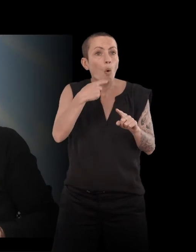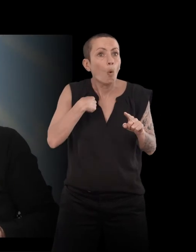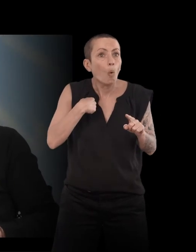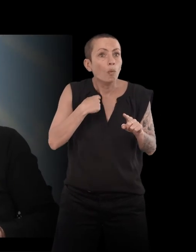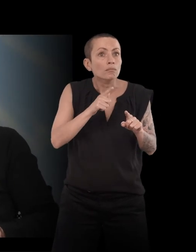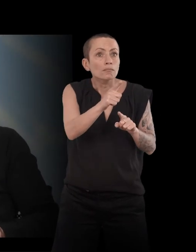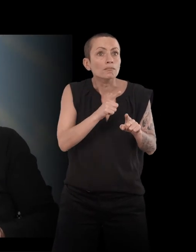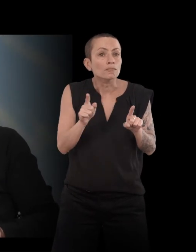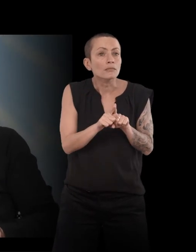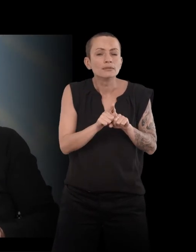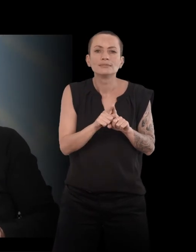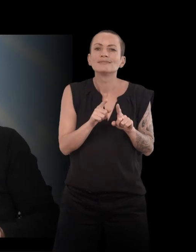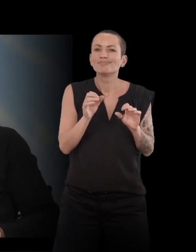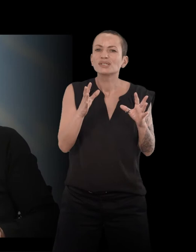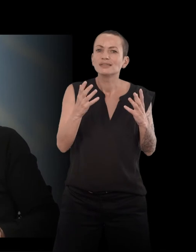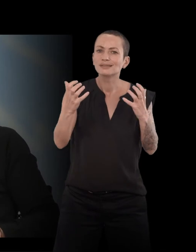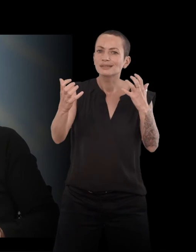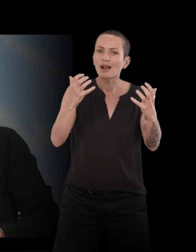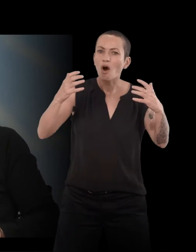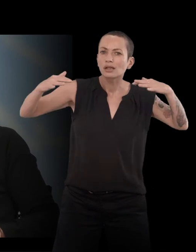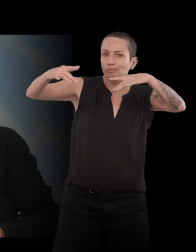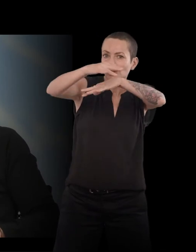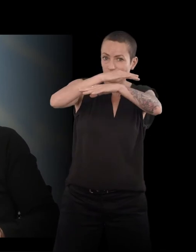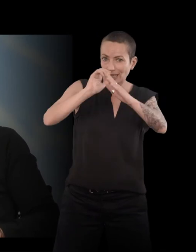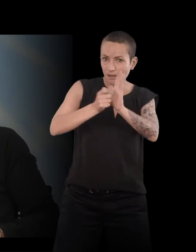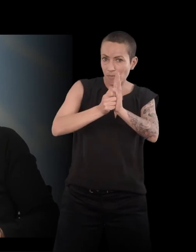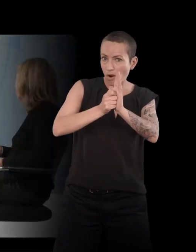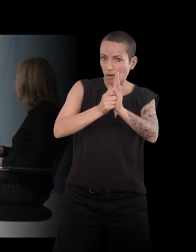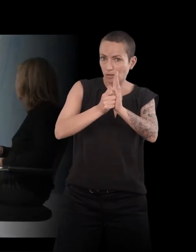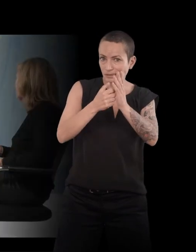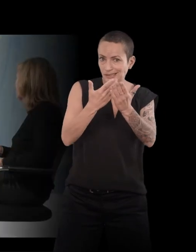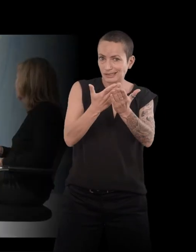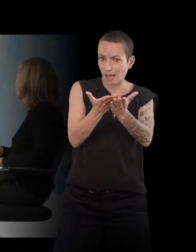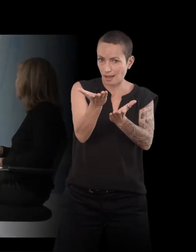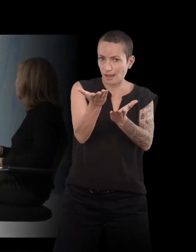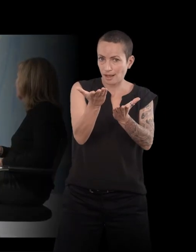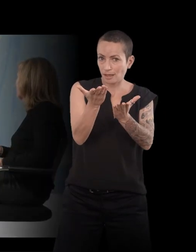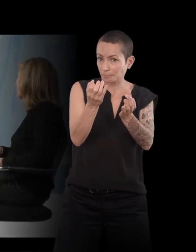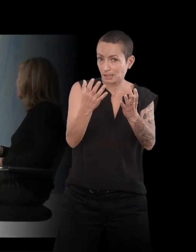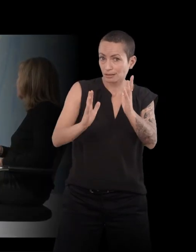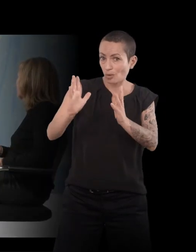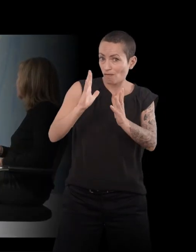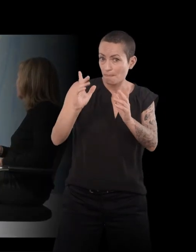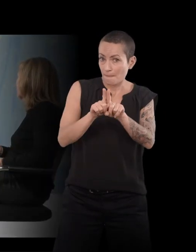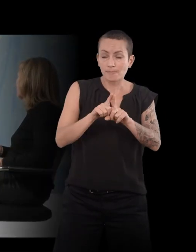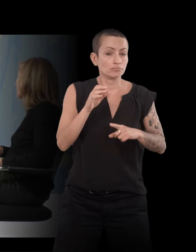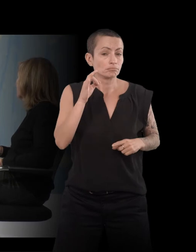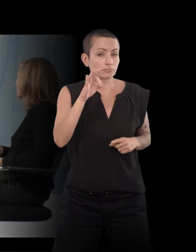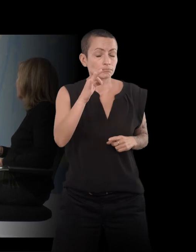l'atmosphère d'époque, etc. est reconstitué, vous reconstituez l'époque. Oui, voilà, oui, oui. Non, mais je passais des semaines à la